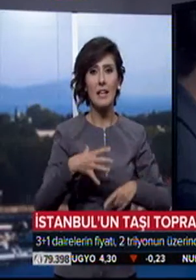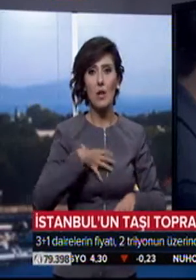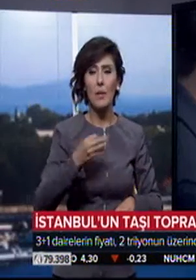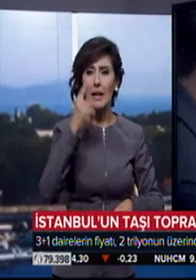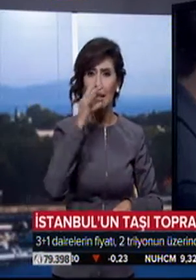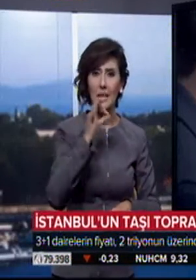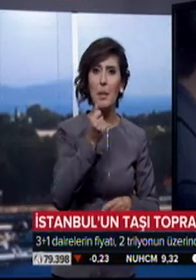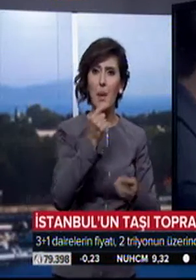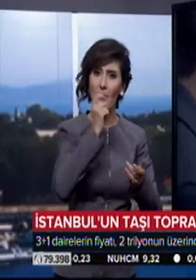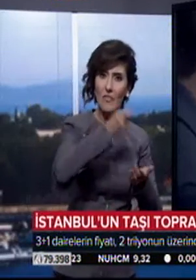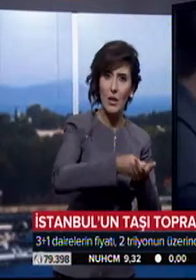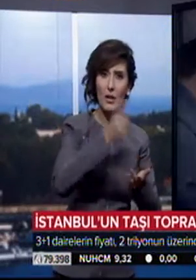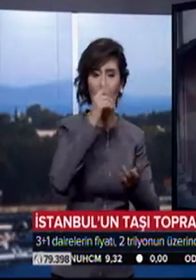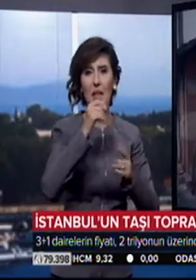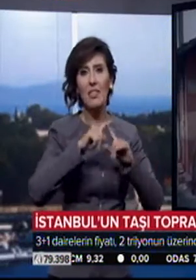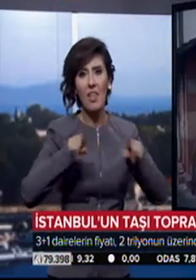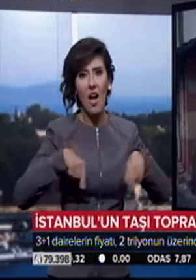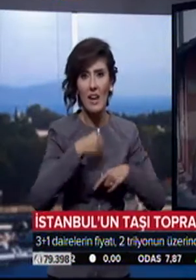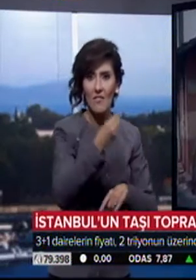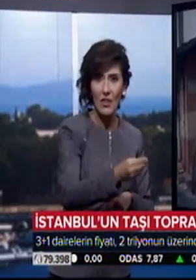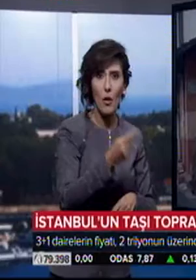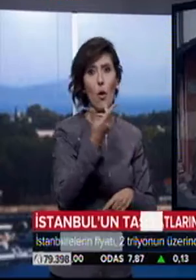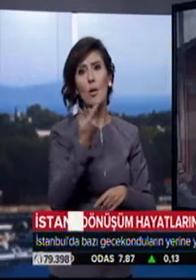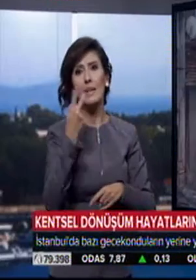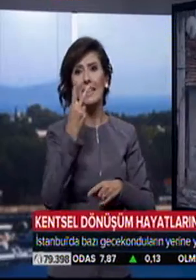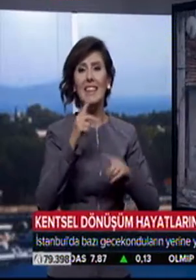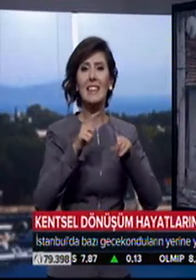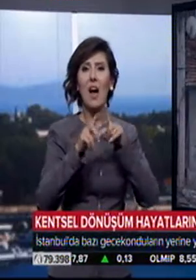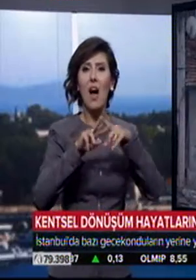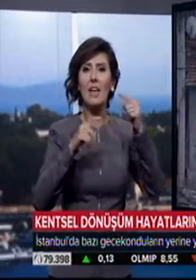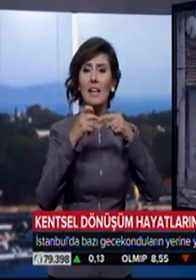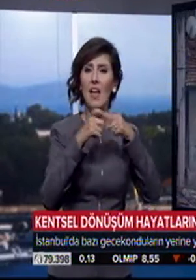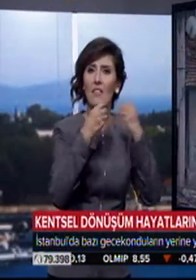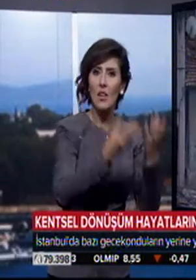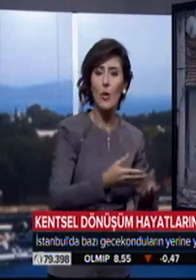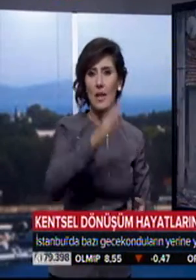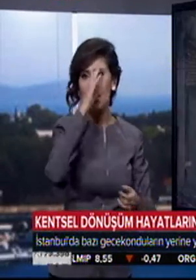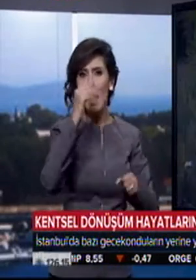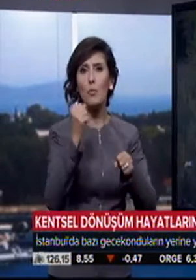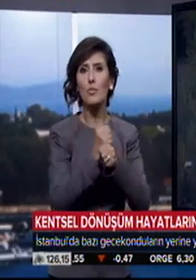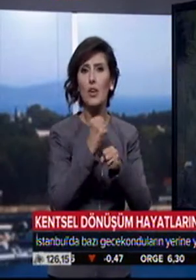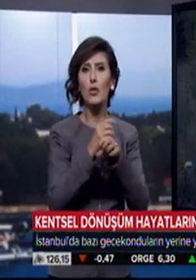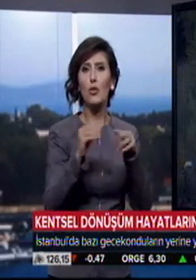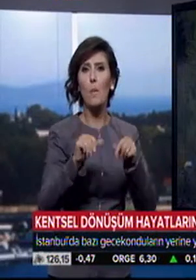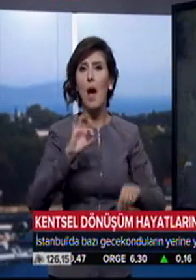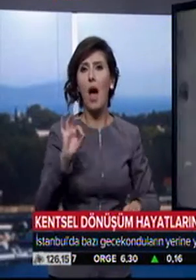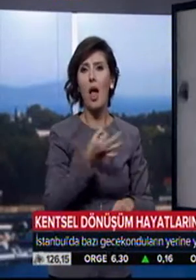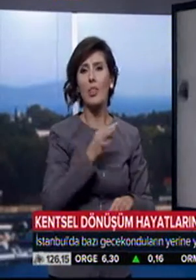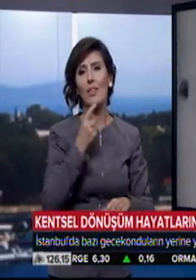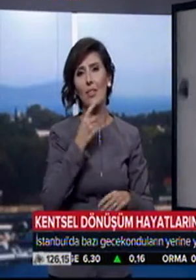kimine nakit para veriyor, kimine iki daire veriyor. Yani İstanbul'un taşı toprağı altın deyimi bu arsa sahipleri için artık bir gerçek. İki daire